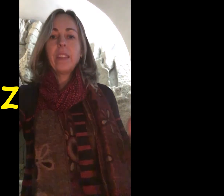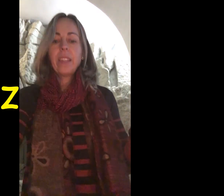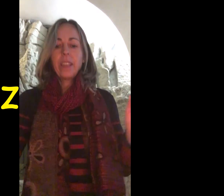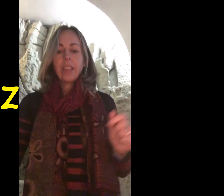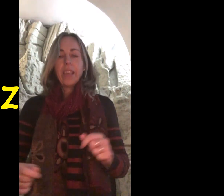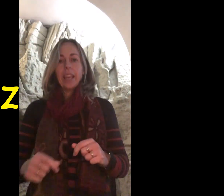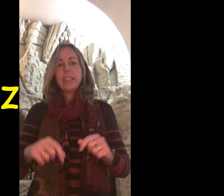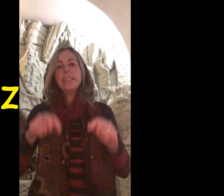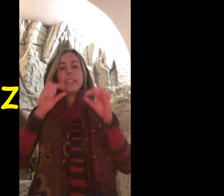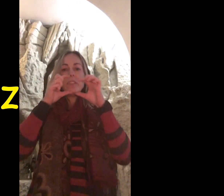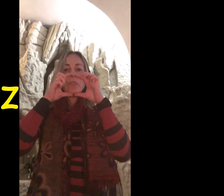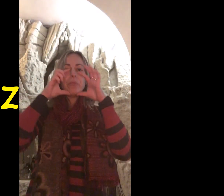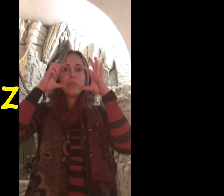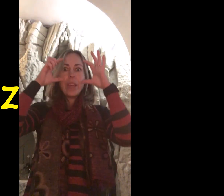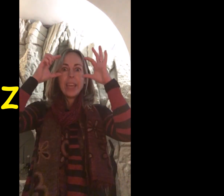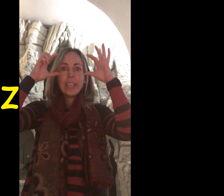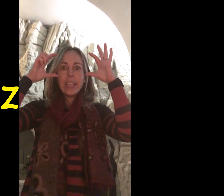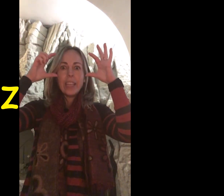Elle dit veiller